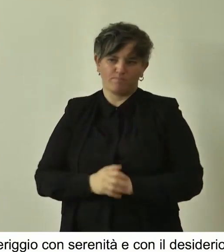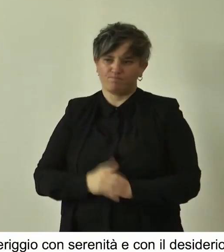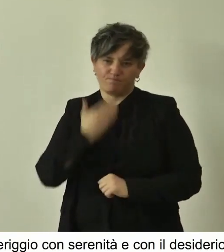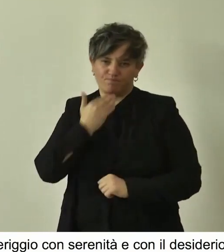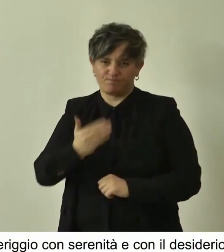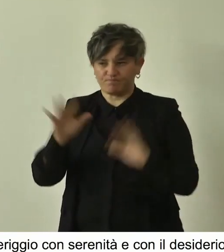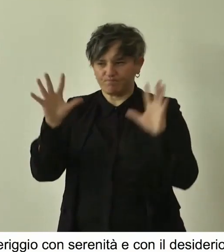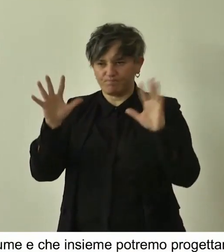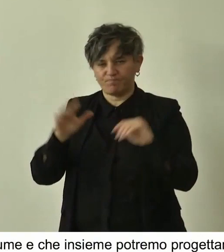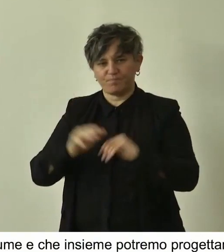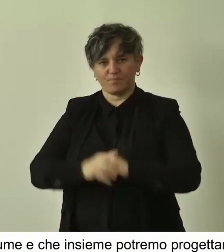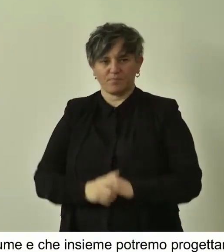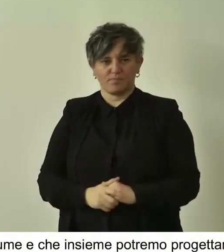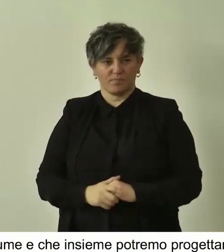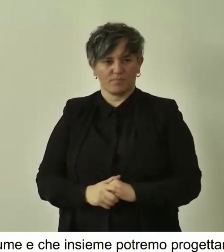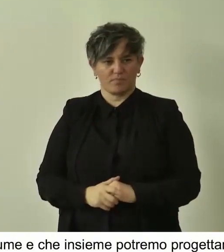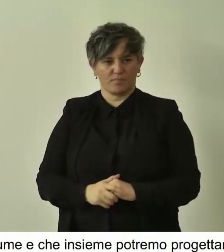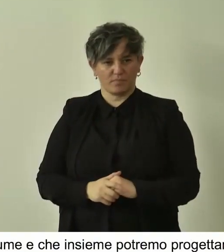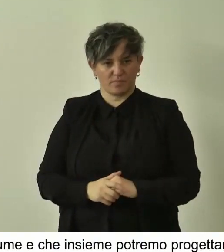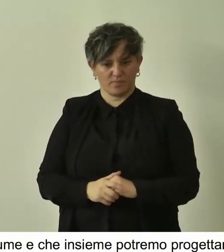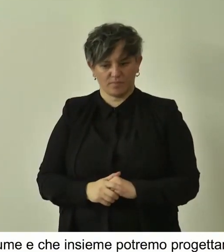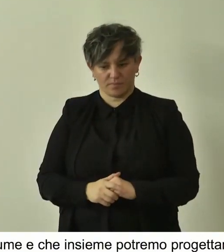Grazie. Grazie.